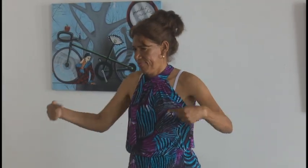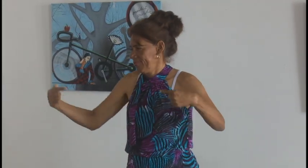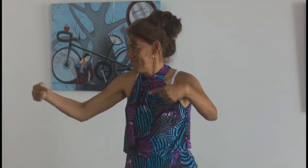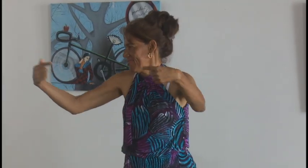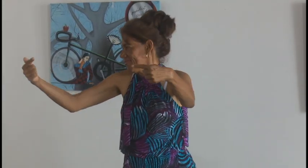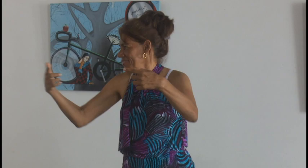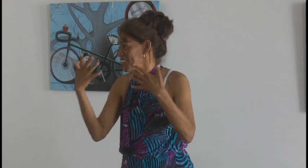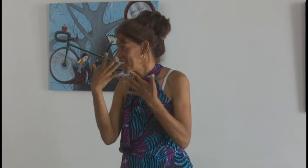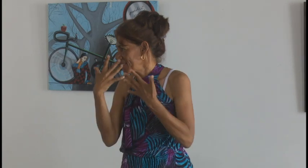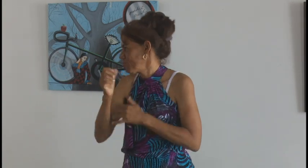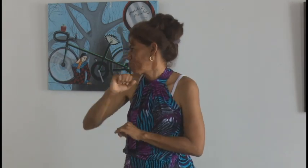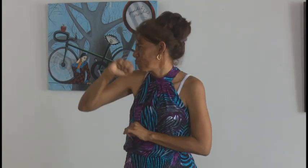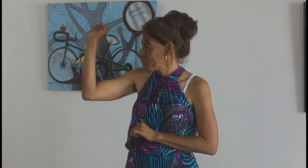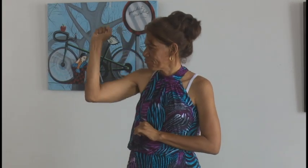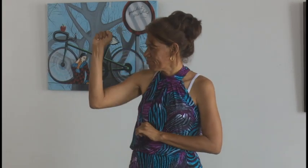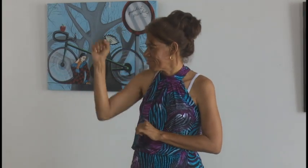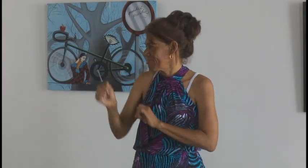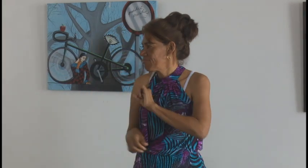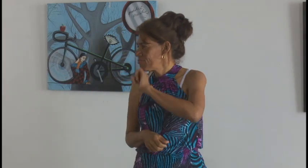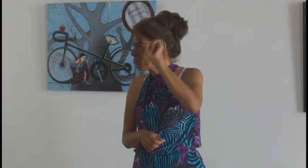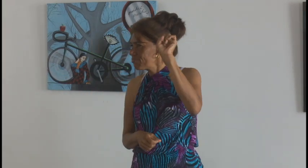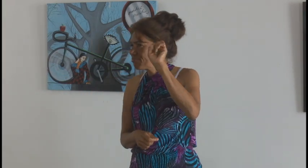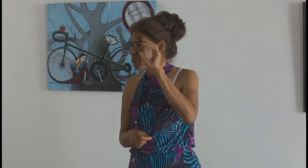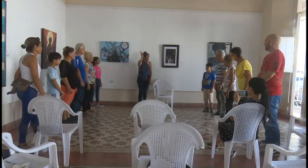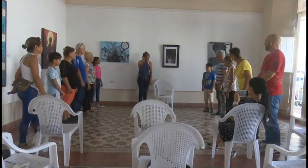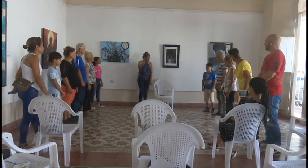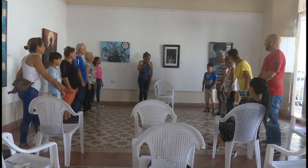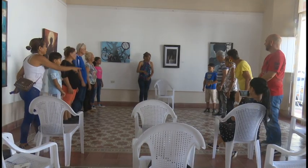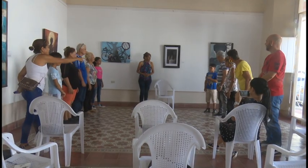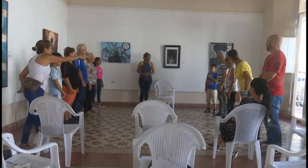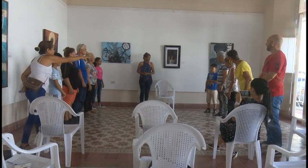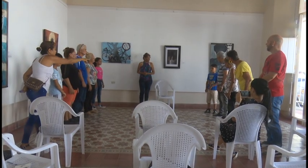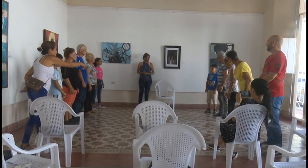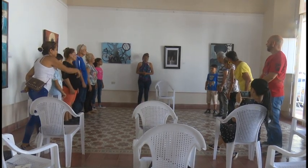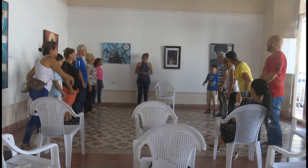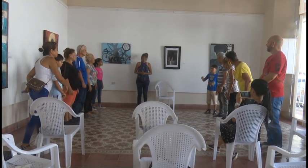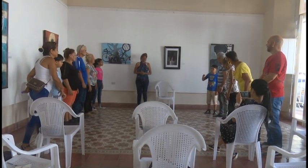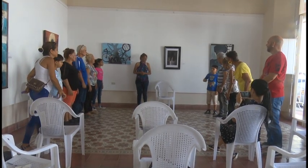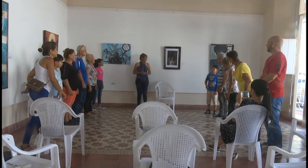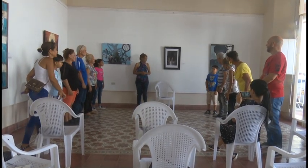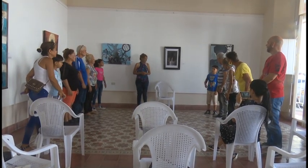auditiva. Diana del Llano, Sistema Informativo de la Televisión en Granma.